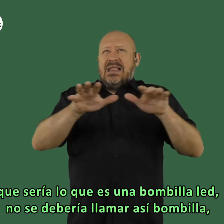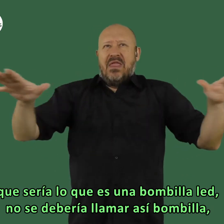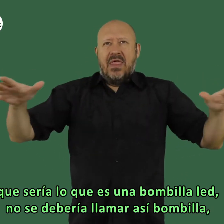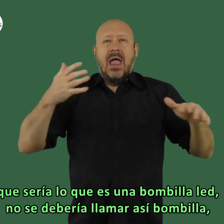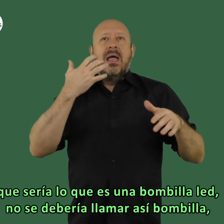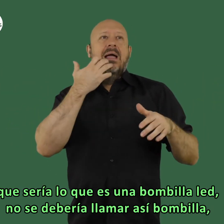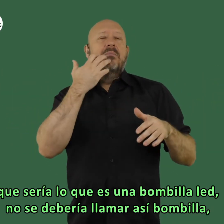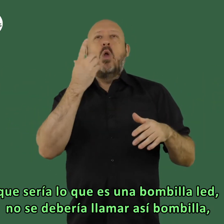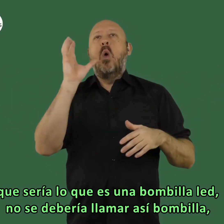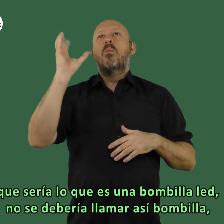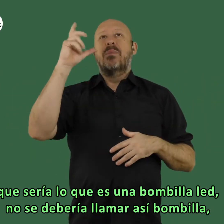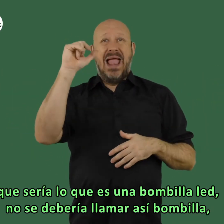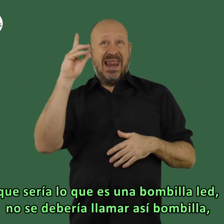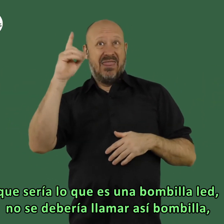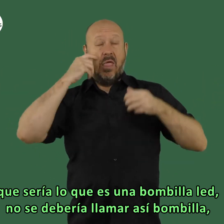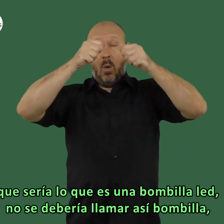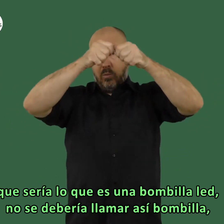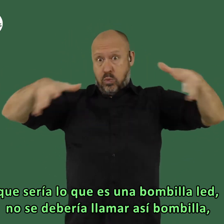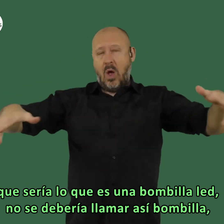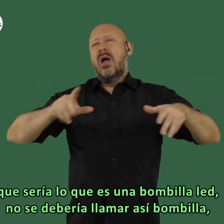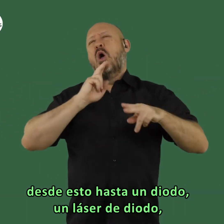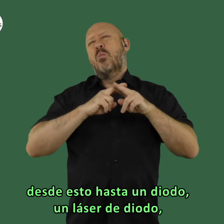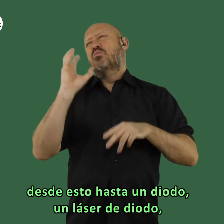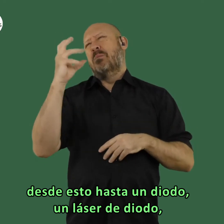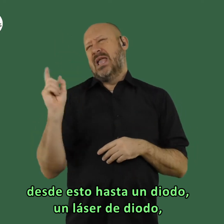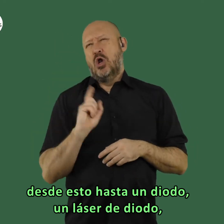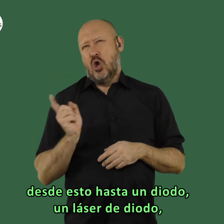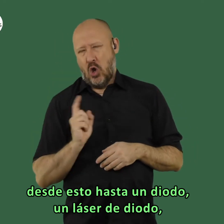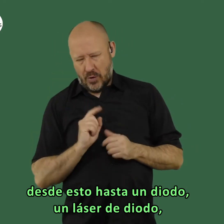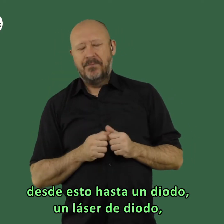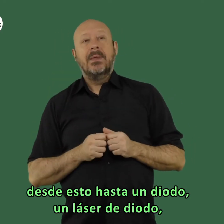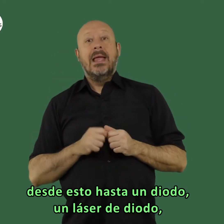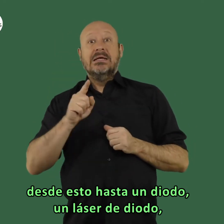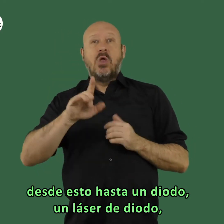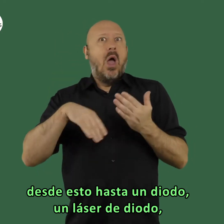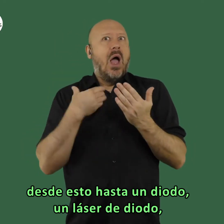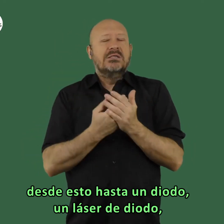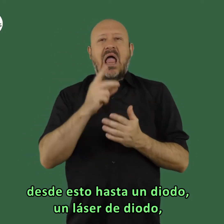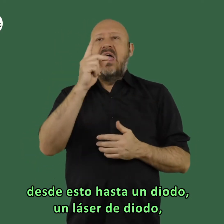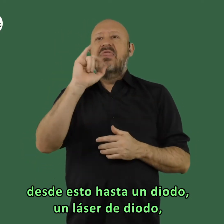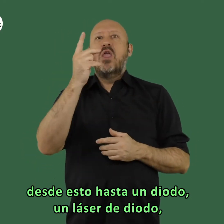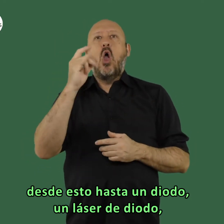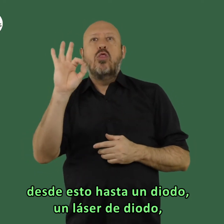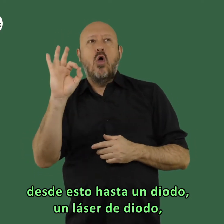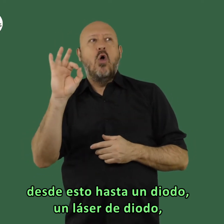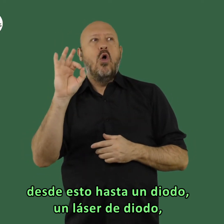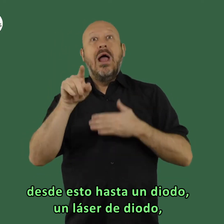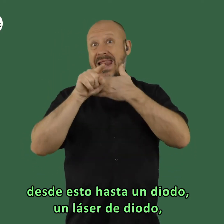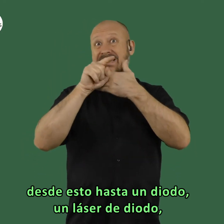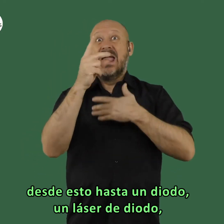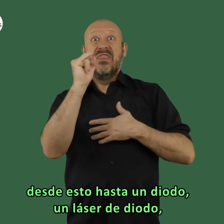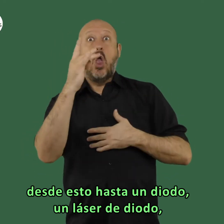extendida en el espacio que sería lo que es una bombilla led no se debería llamar así bombilla desde esto hasta un diodo